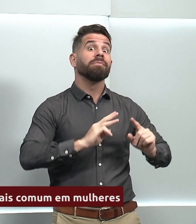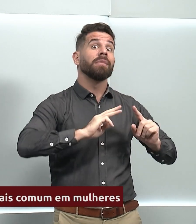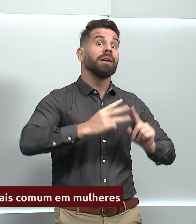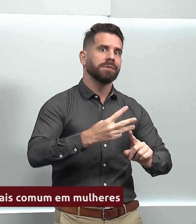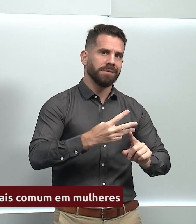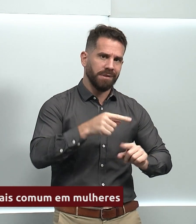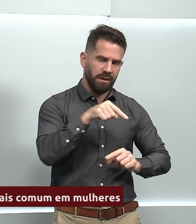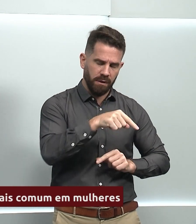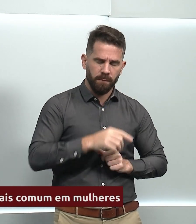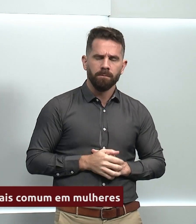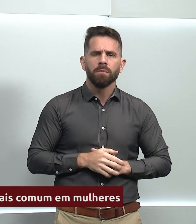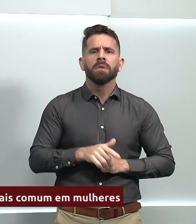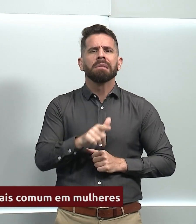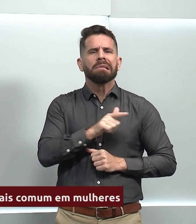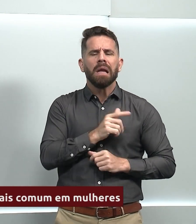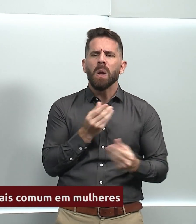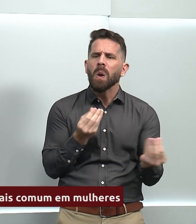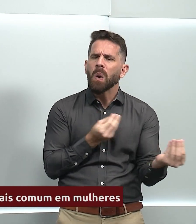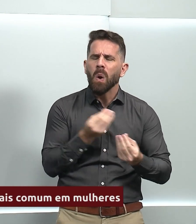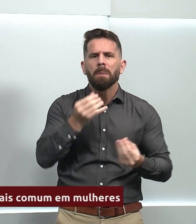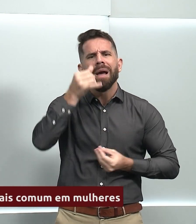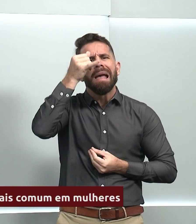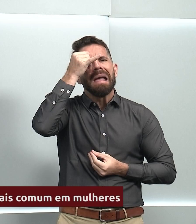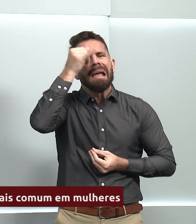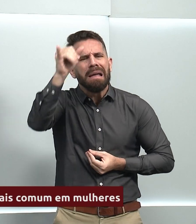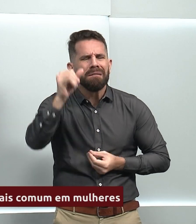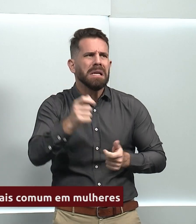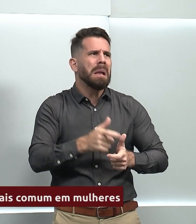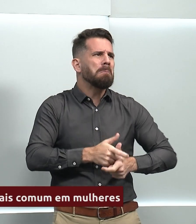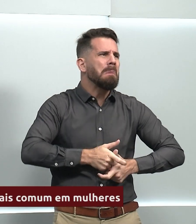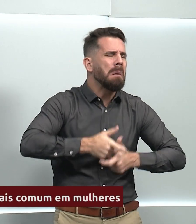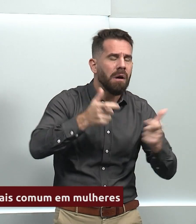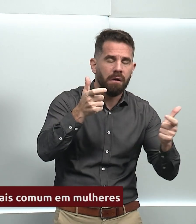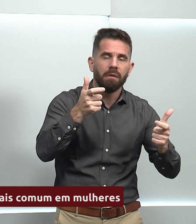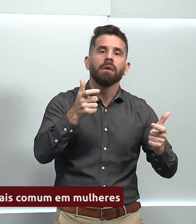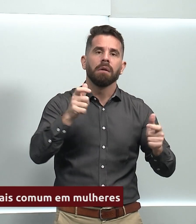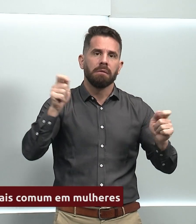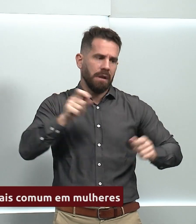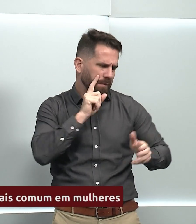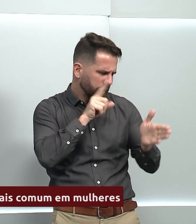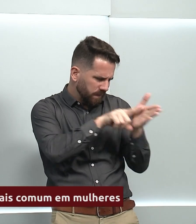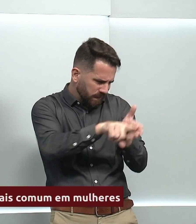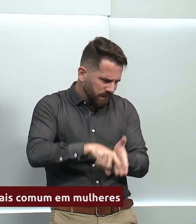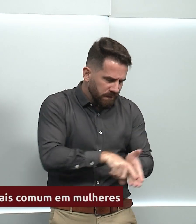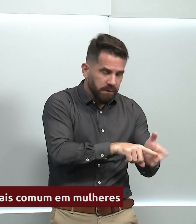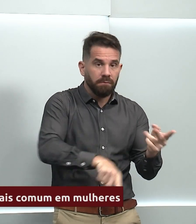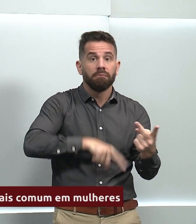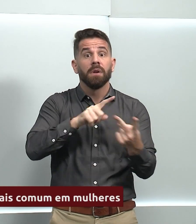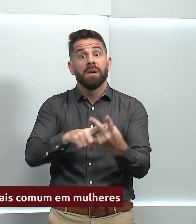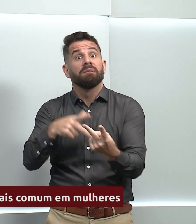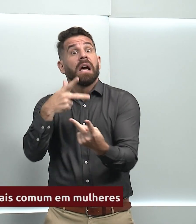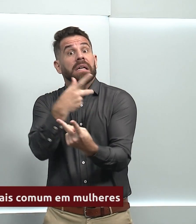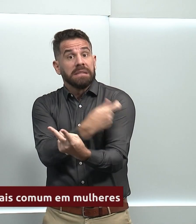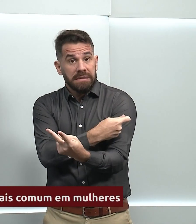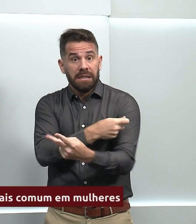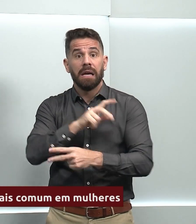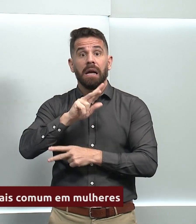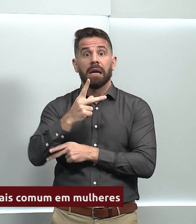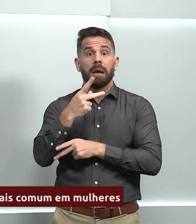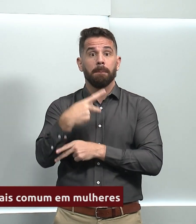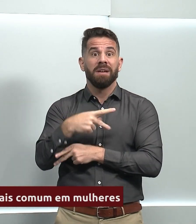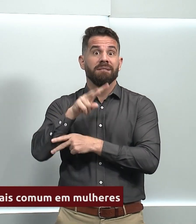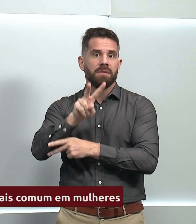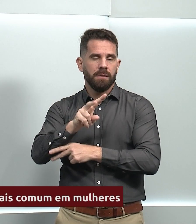a prevenção por meio de exames e da vacina contra o HPV é a melhor saída. O